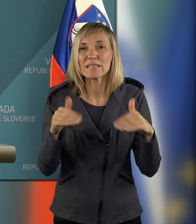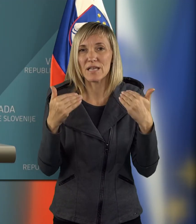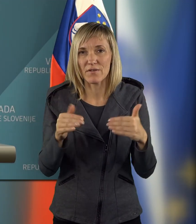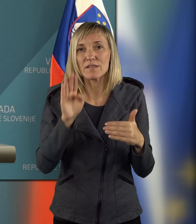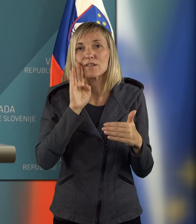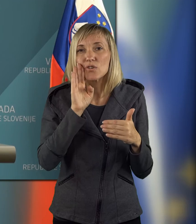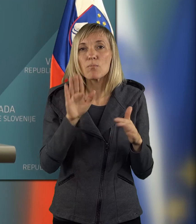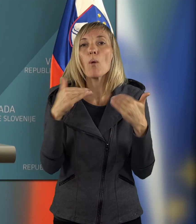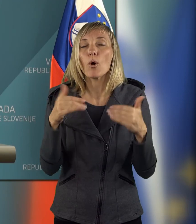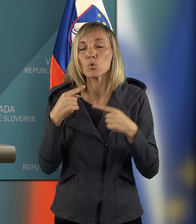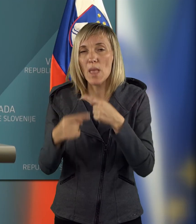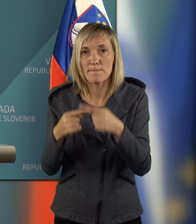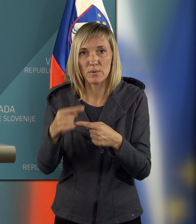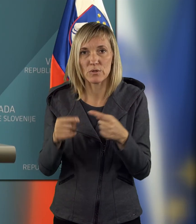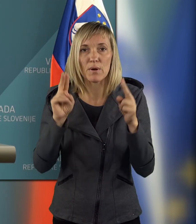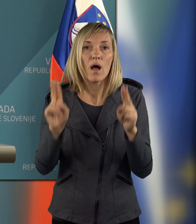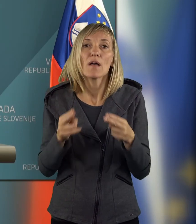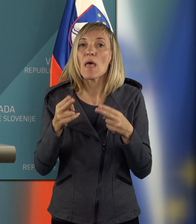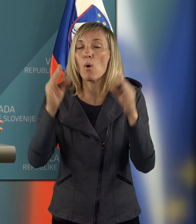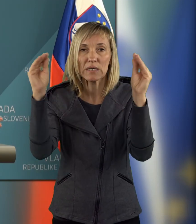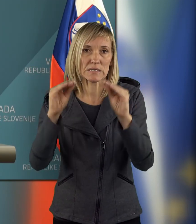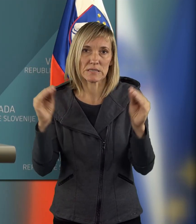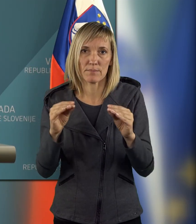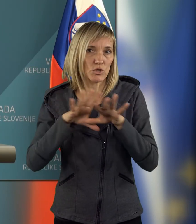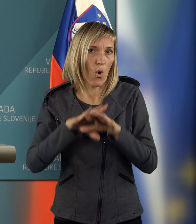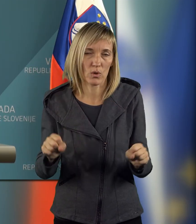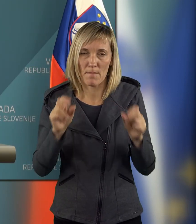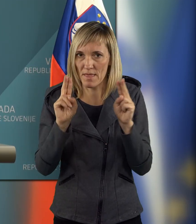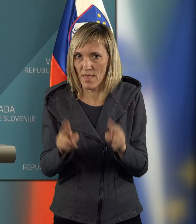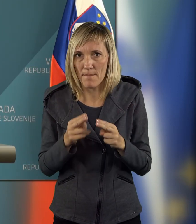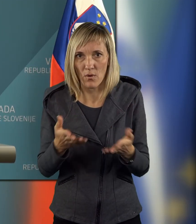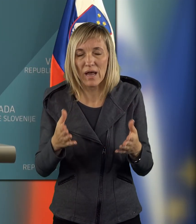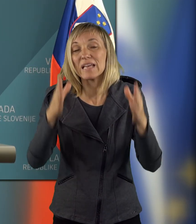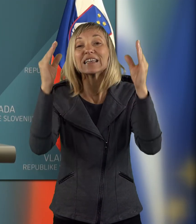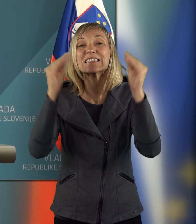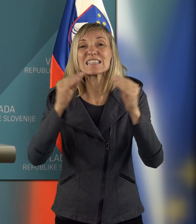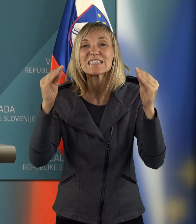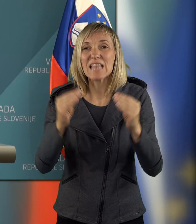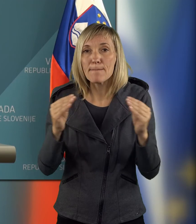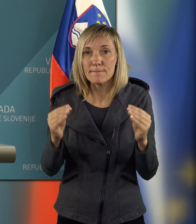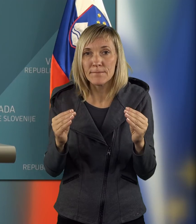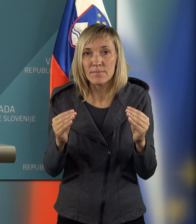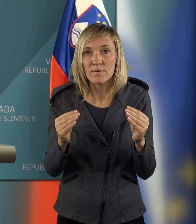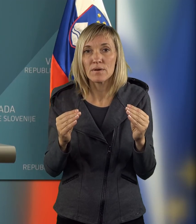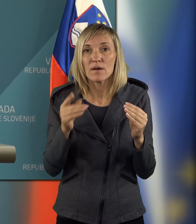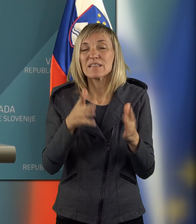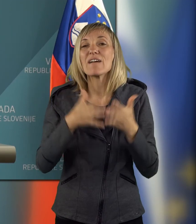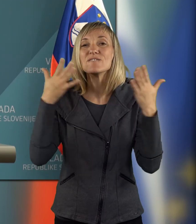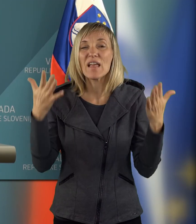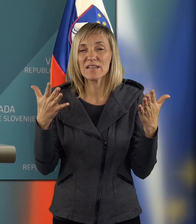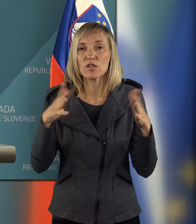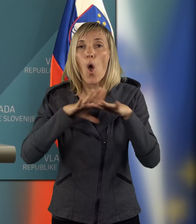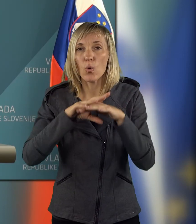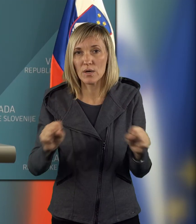ki bo šel v ponujnem postopku, ne morajo biti sistemski ukrepi. Sistemski, bi rekla, ti večji